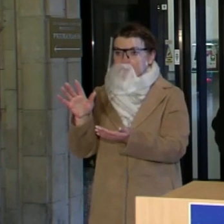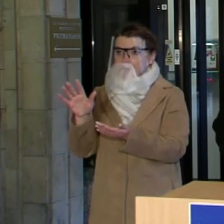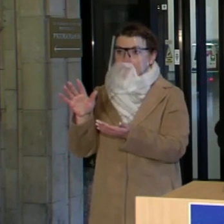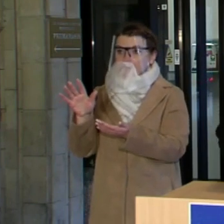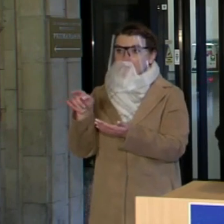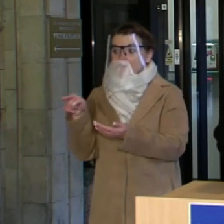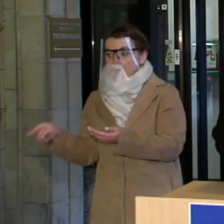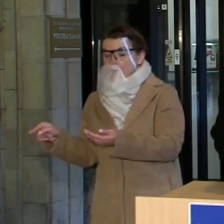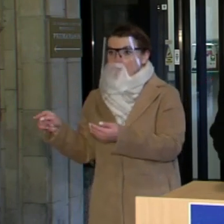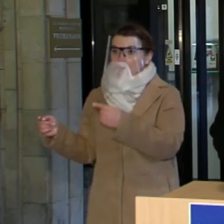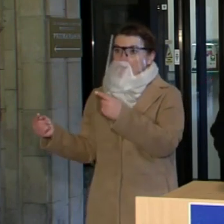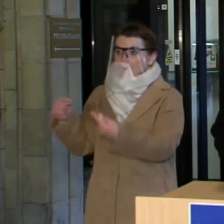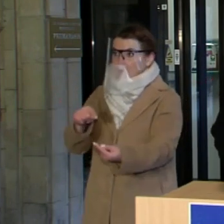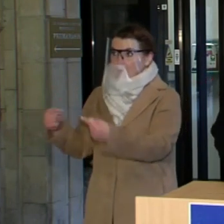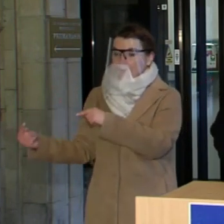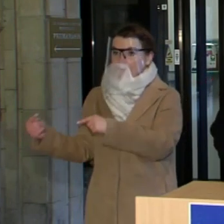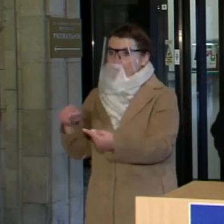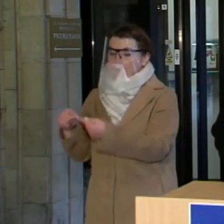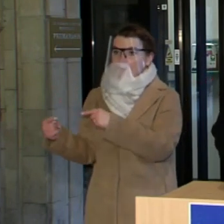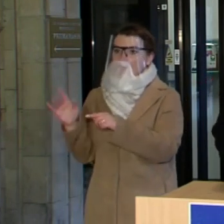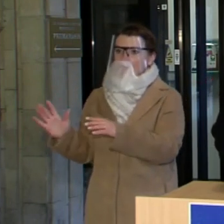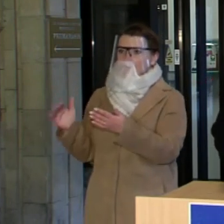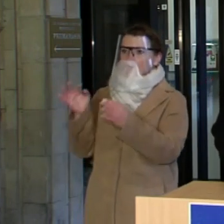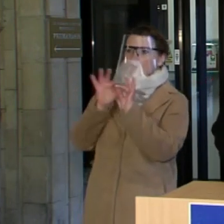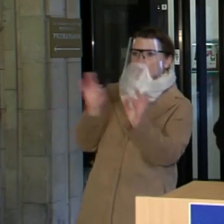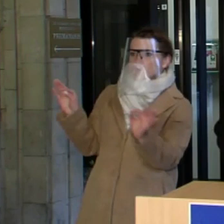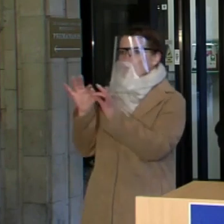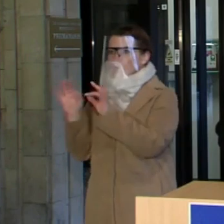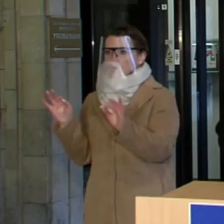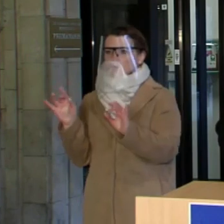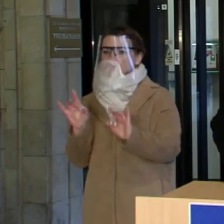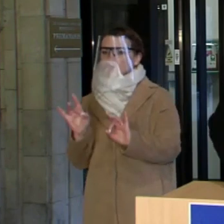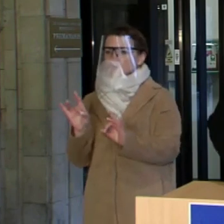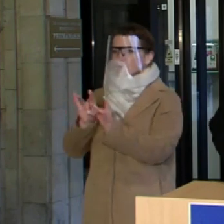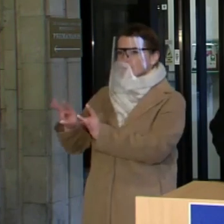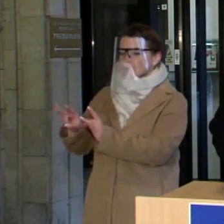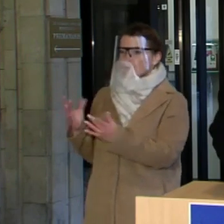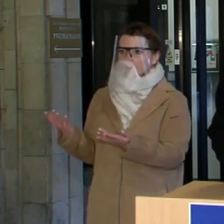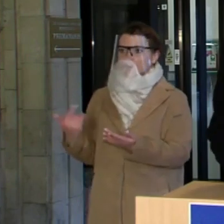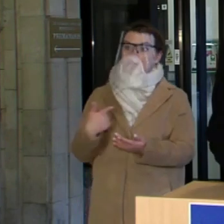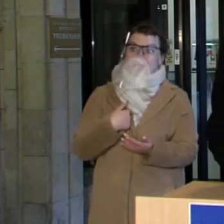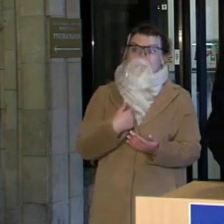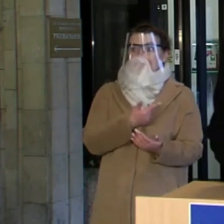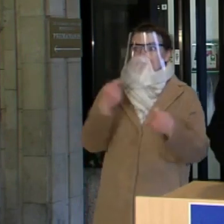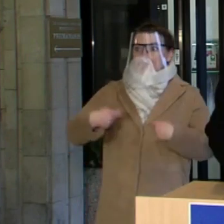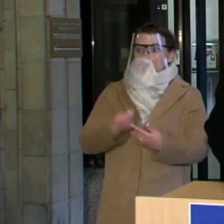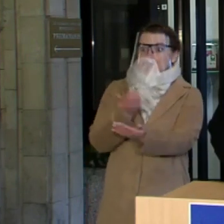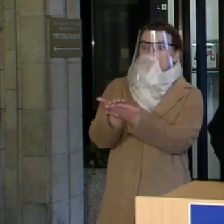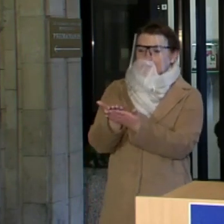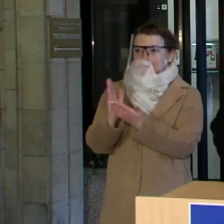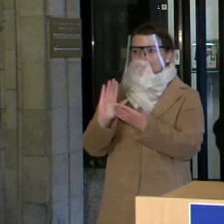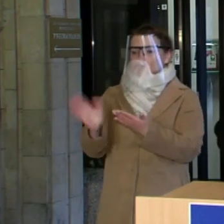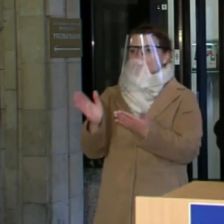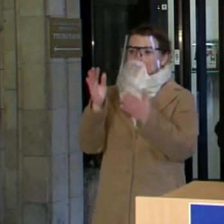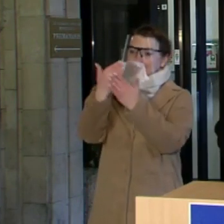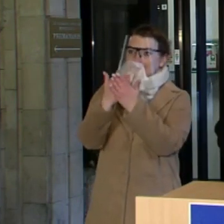kito atžvilgio alergiški, tiksliau pasiūlymo atžvilgio alergiški, tai gal mes pateiksime tokį statymų